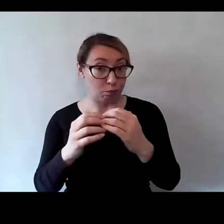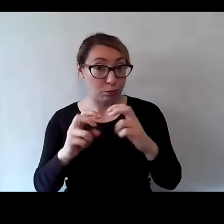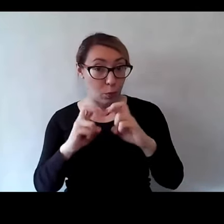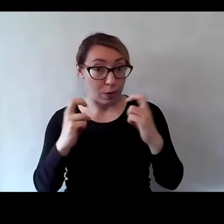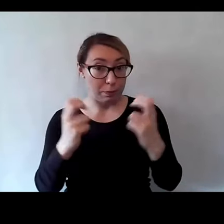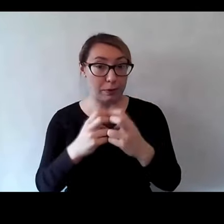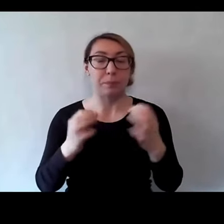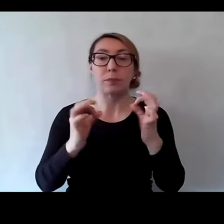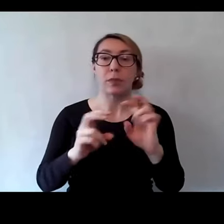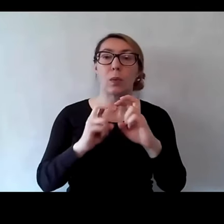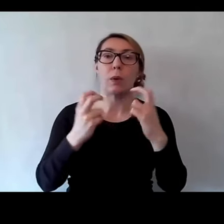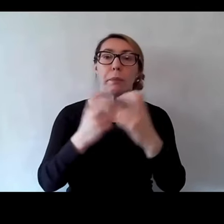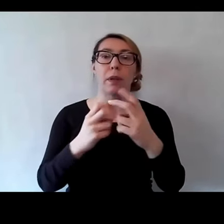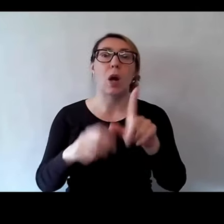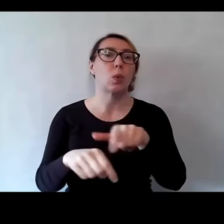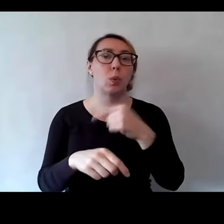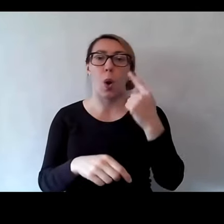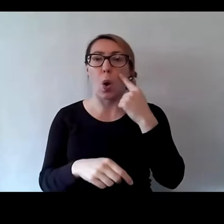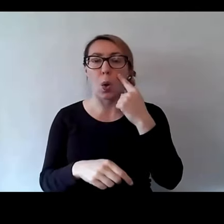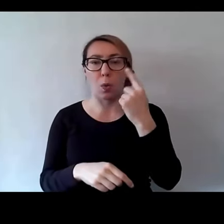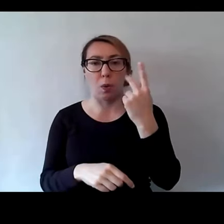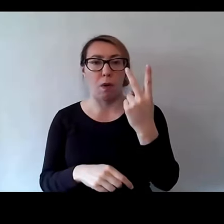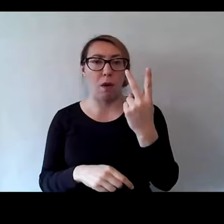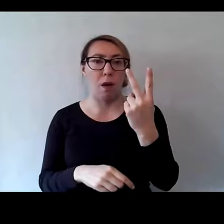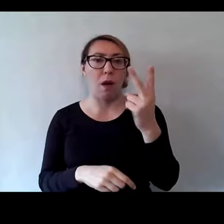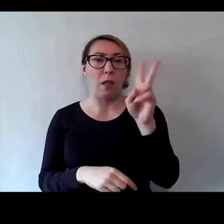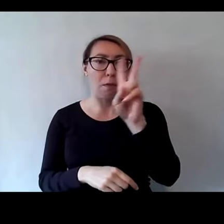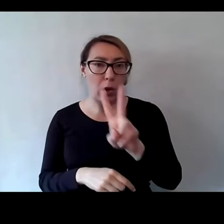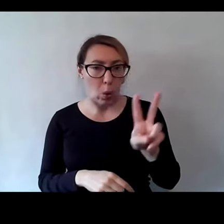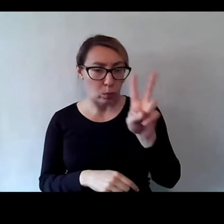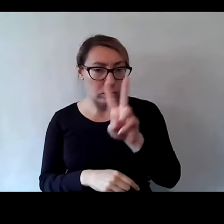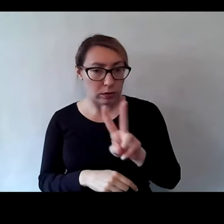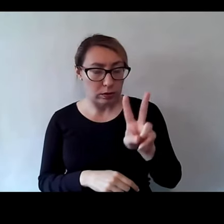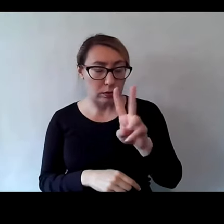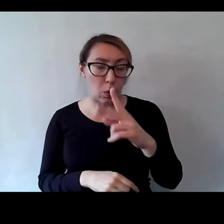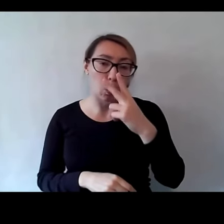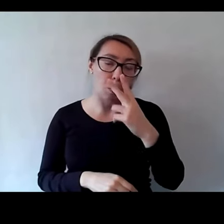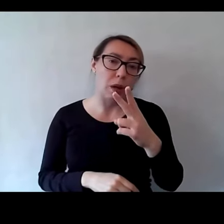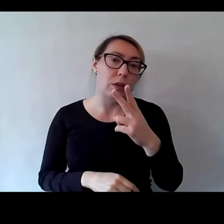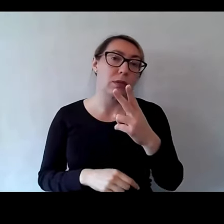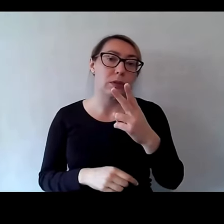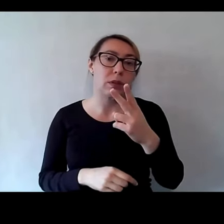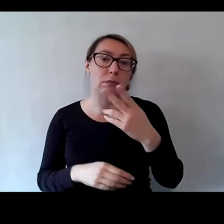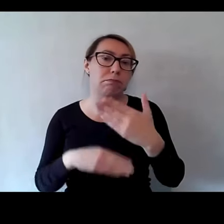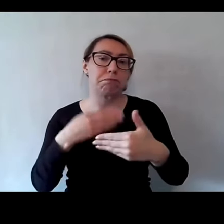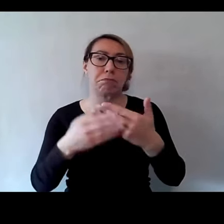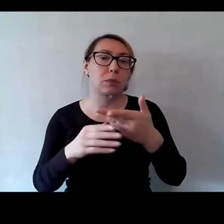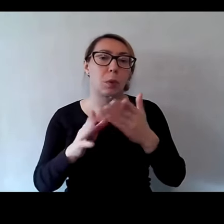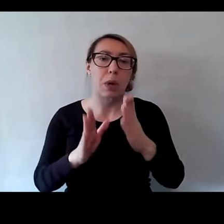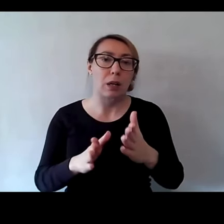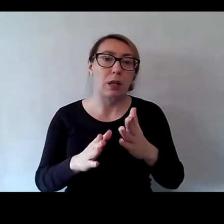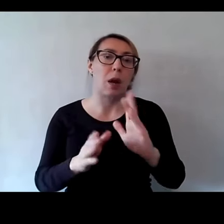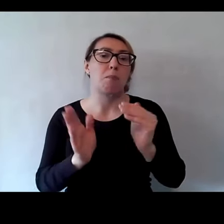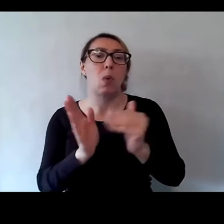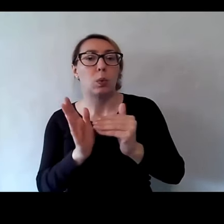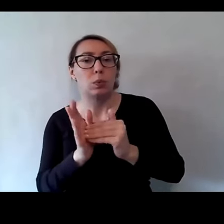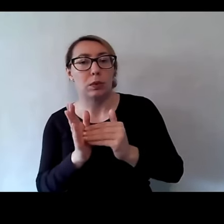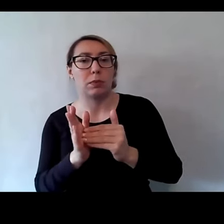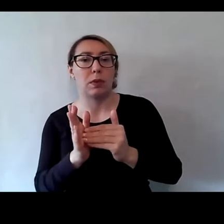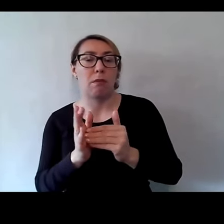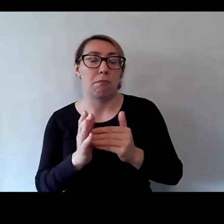webinar potrwa około dwóch godzin. Zobaczymy, jak to przebiegnie, jakie będzie zapotrzebowanie.